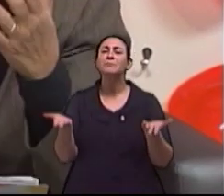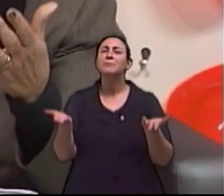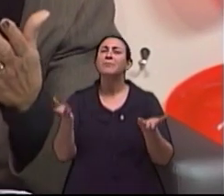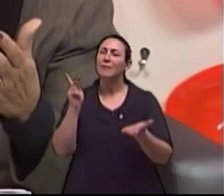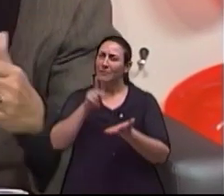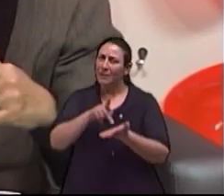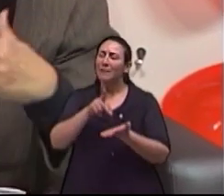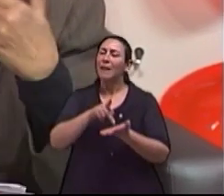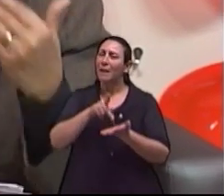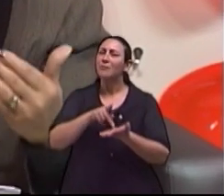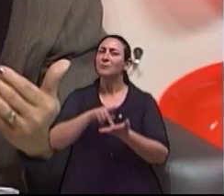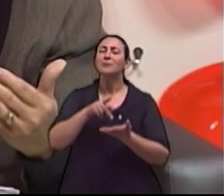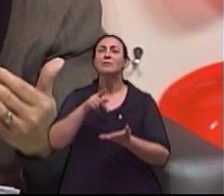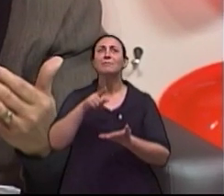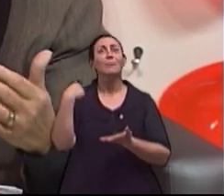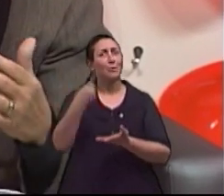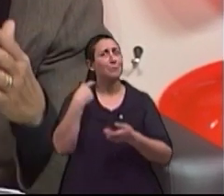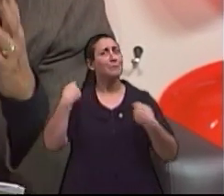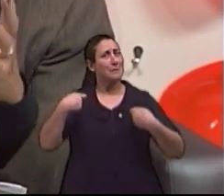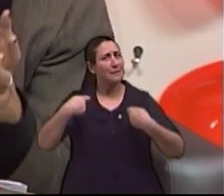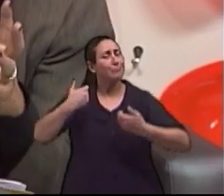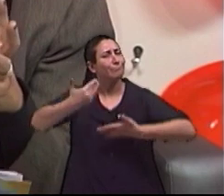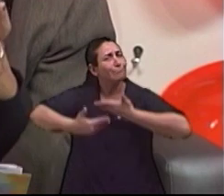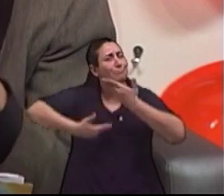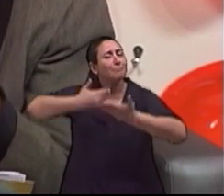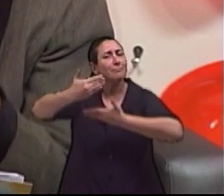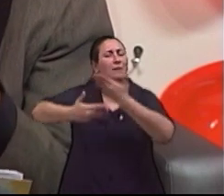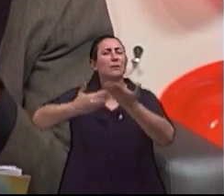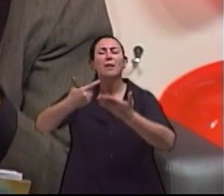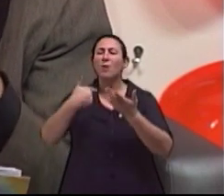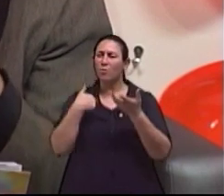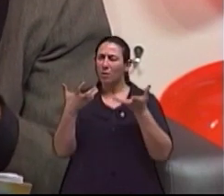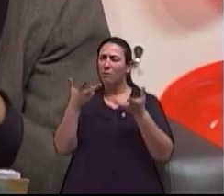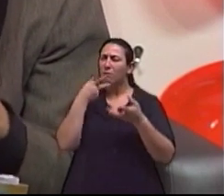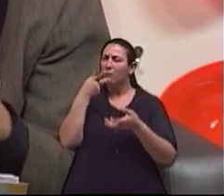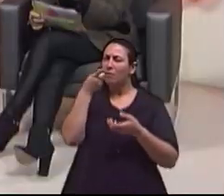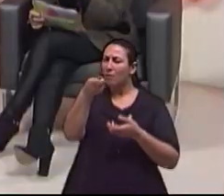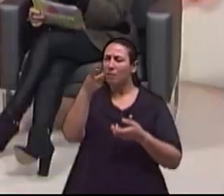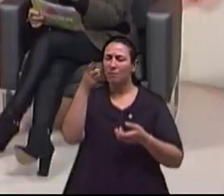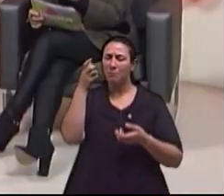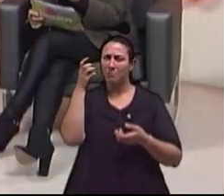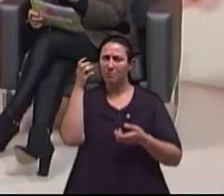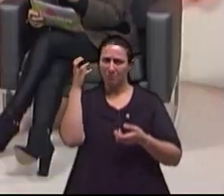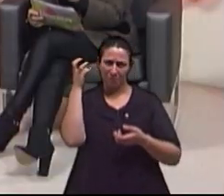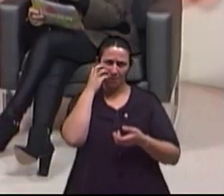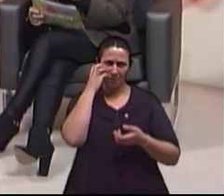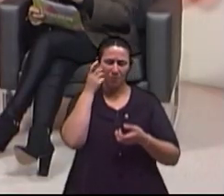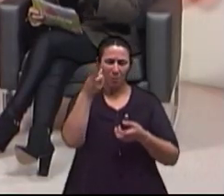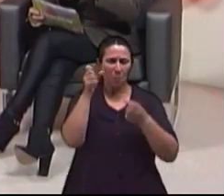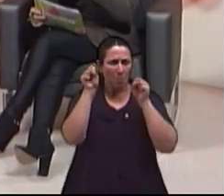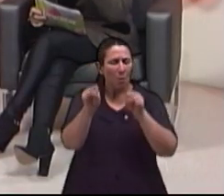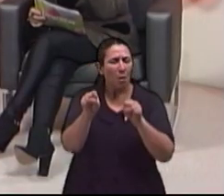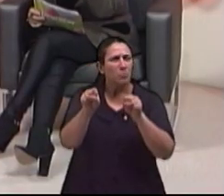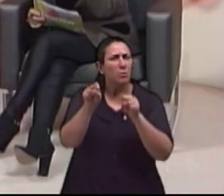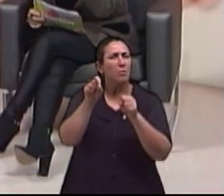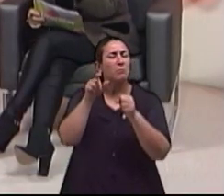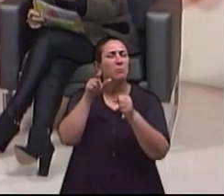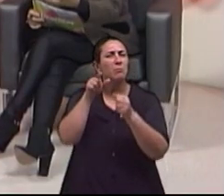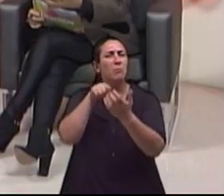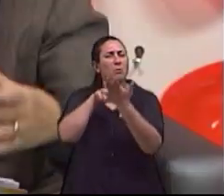precisamos caminhar mais, né? Eu queria que, Patrícia, tu falasse um pouquinho mais sobre a questão de novos cursos, de